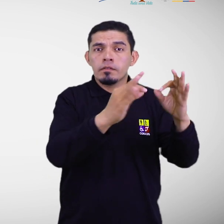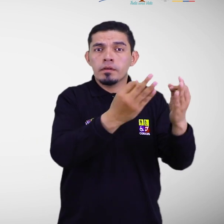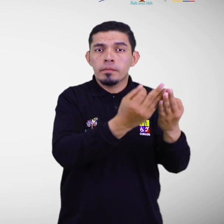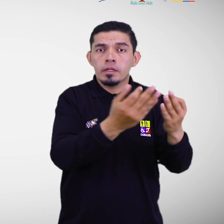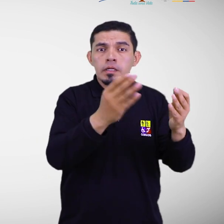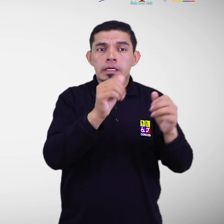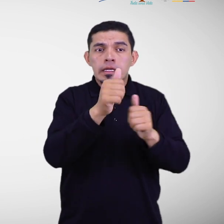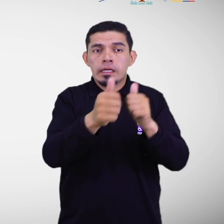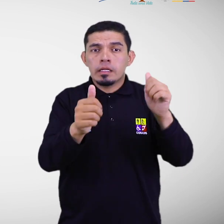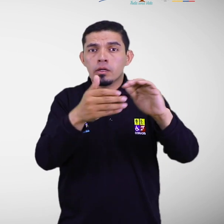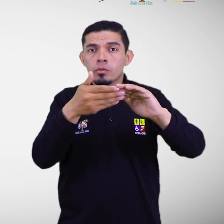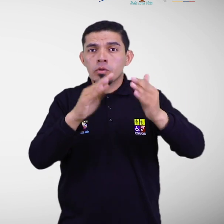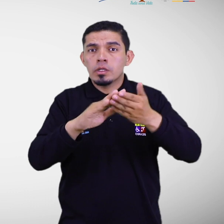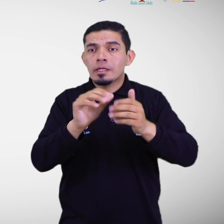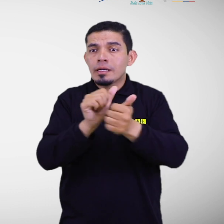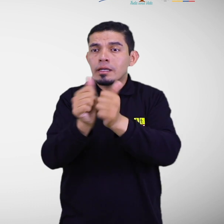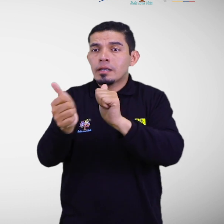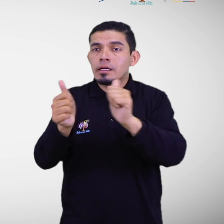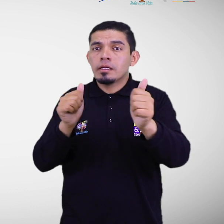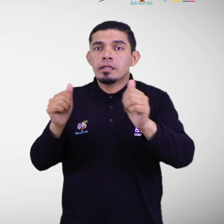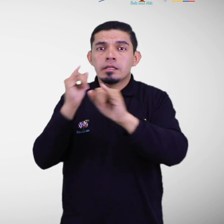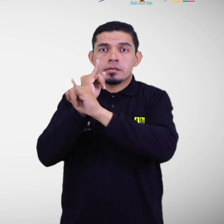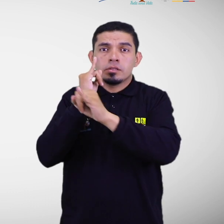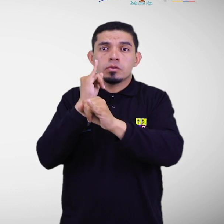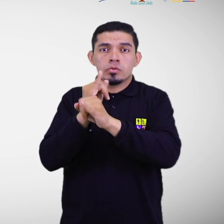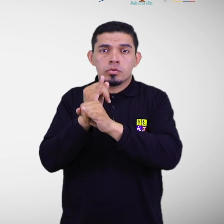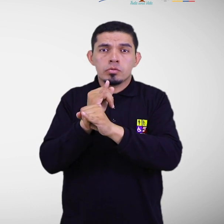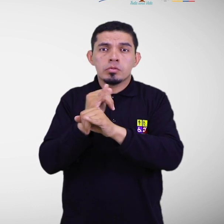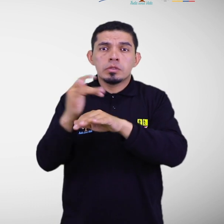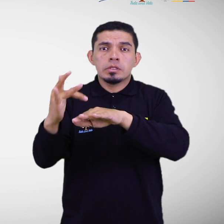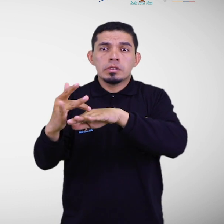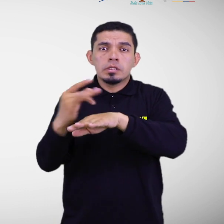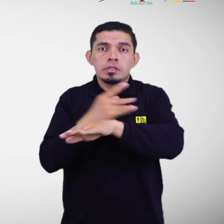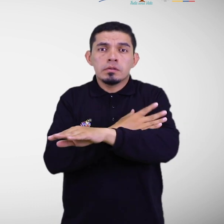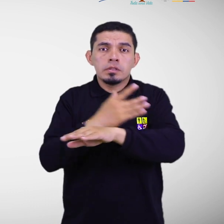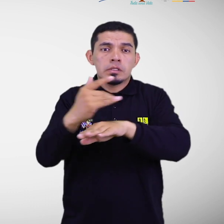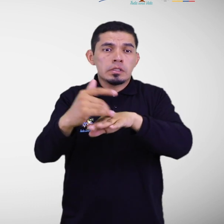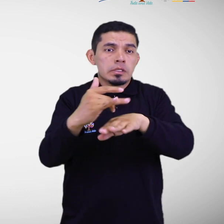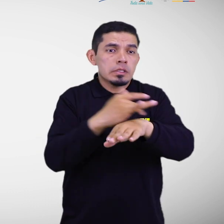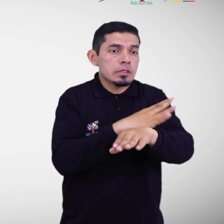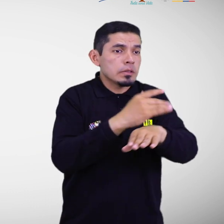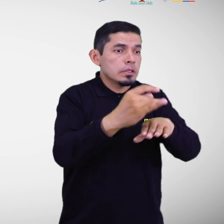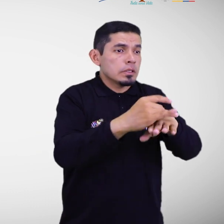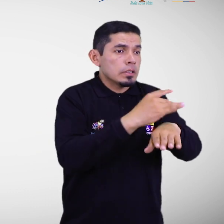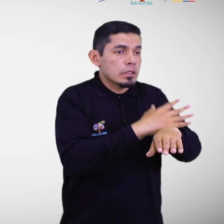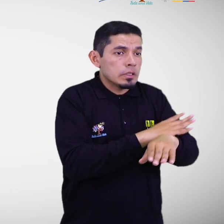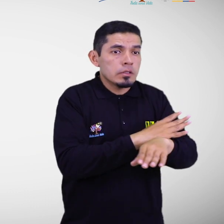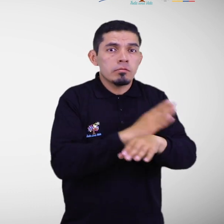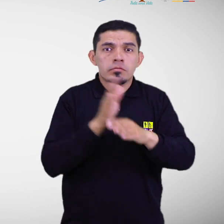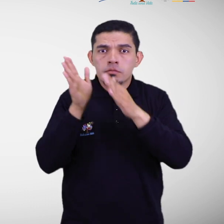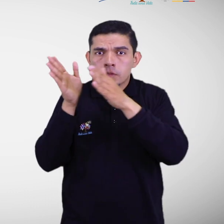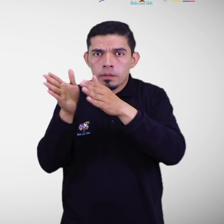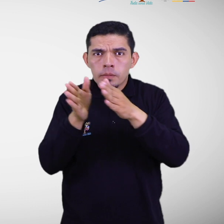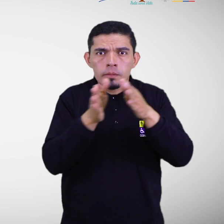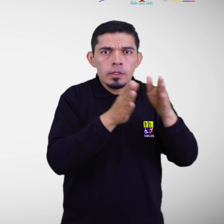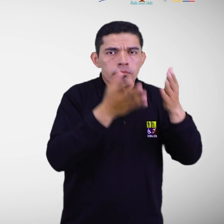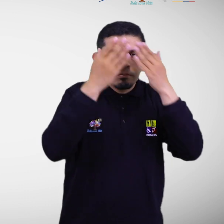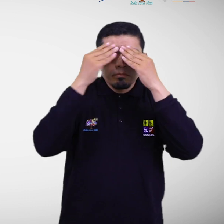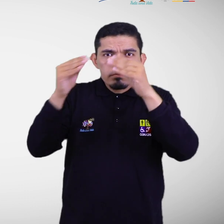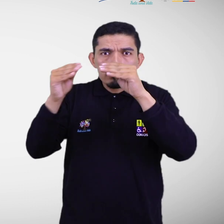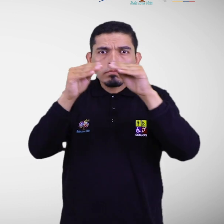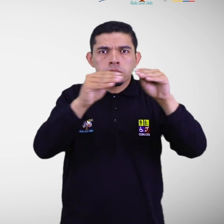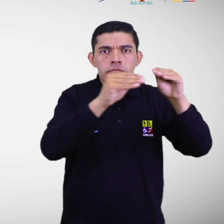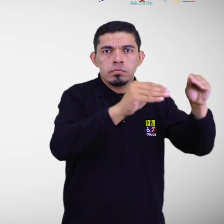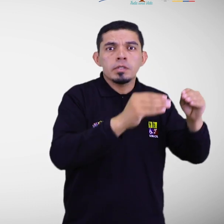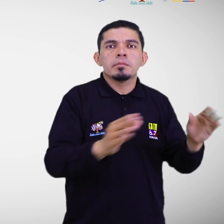comunidad e institución. Interviniendo con sensibilización y capacitación para mejorar las condiciones que favorezcan la